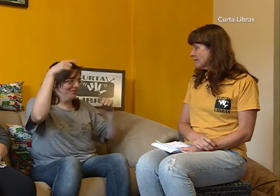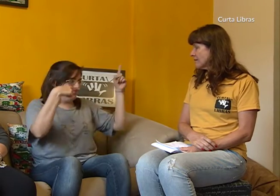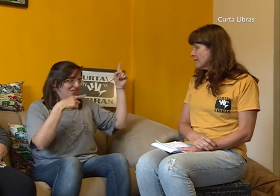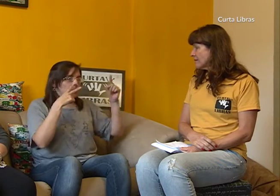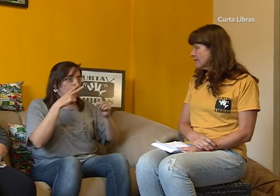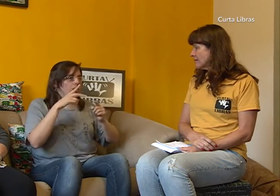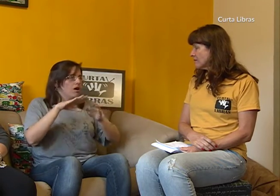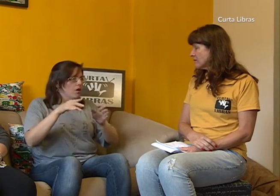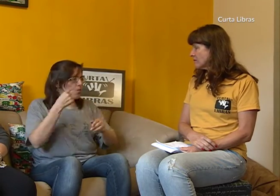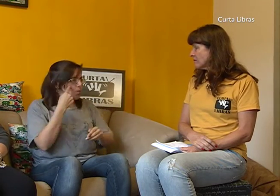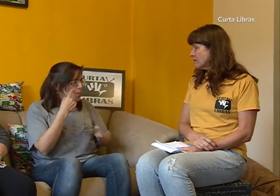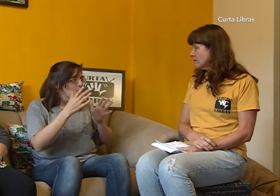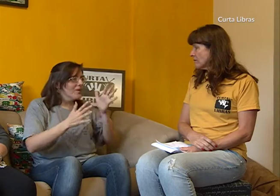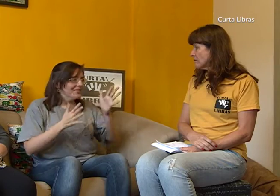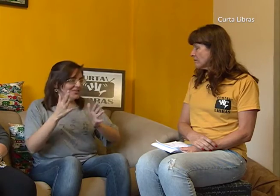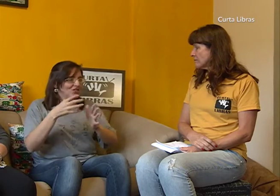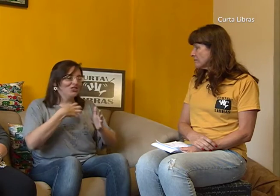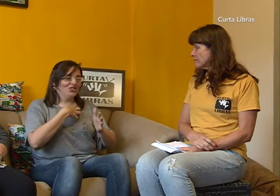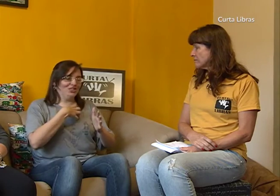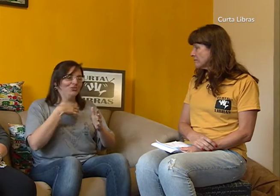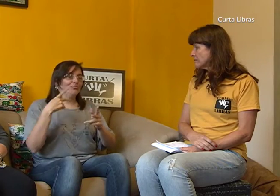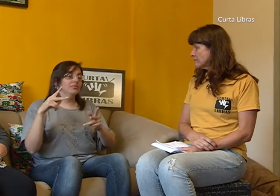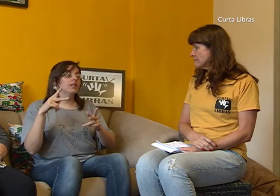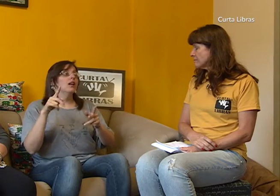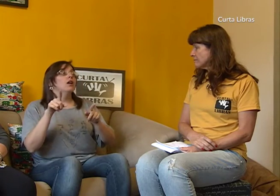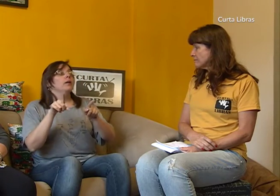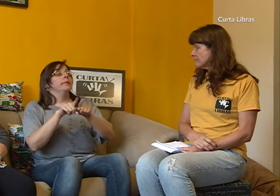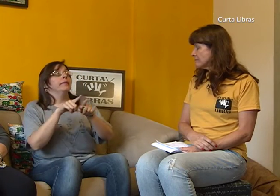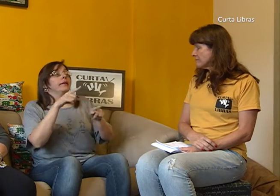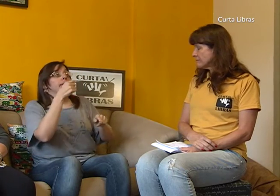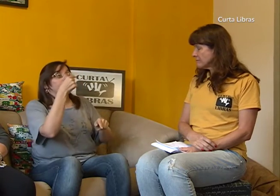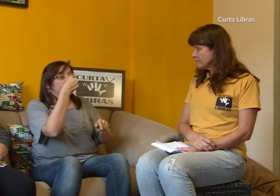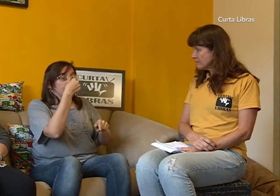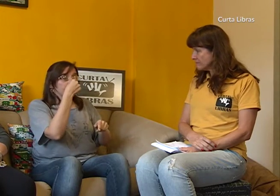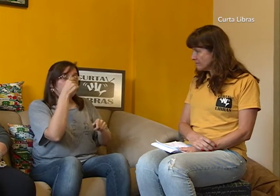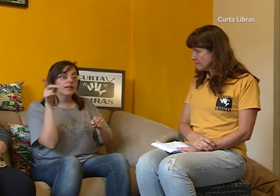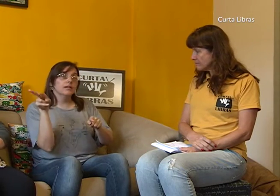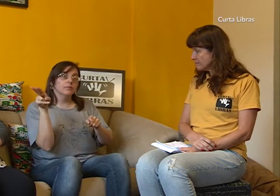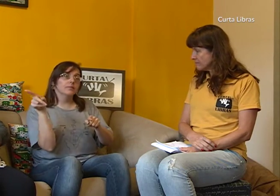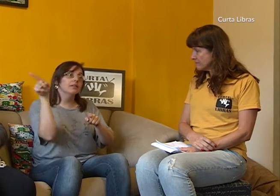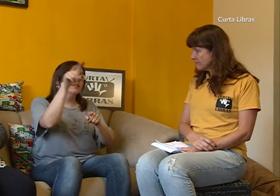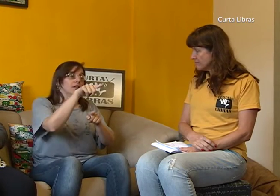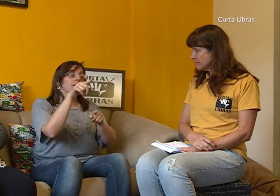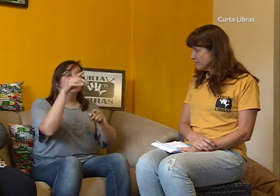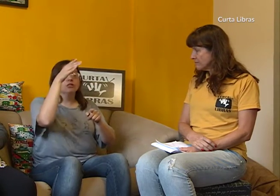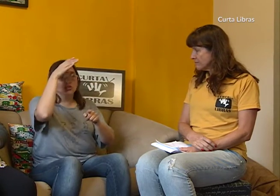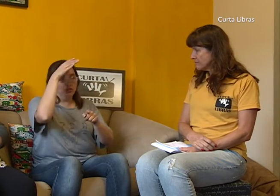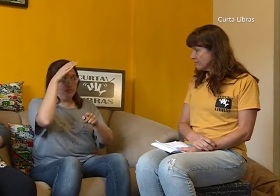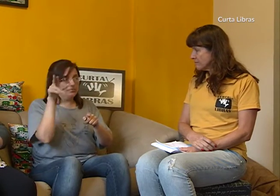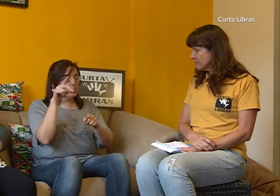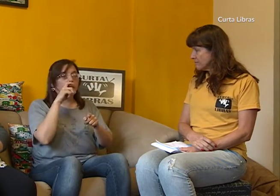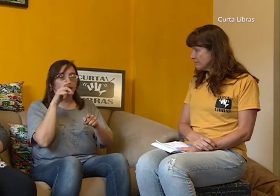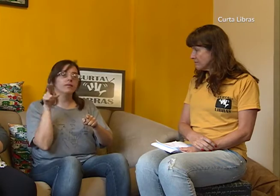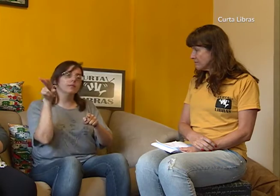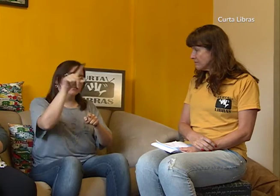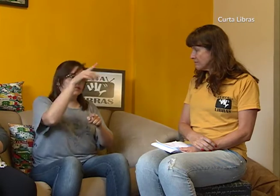comunicar. Gestos caseiros mesmo. A irmã do meu pai, a minha tia Maria e também o marido dela, o Wilson,